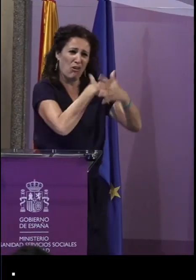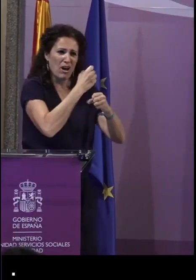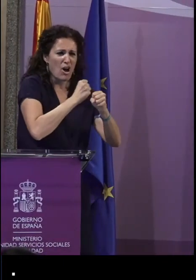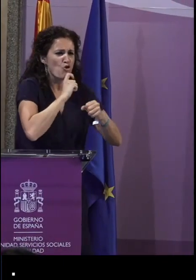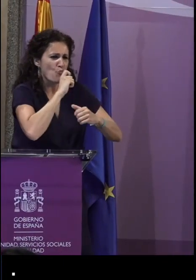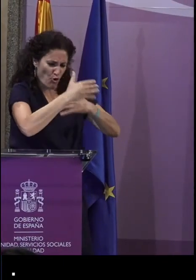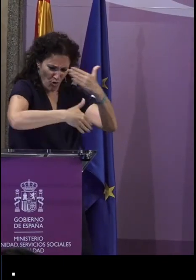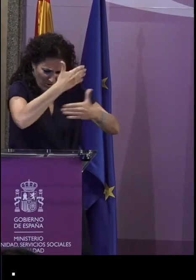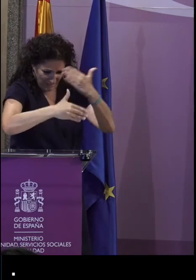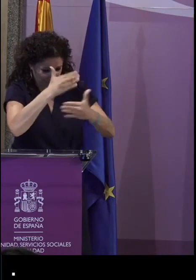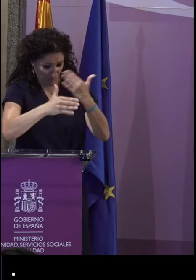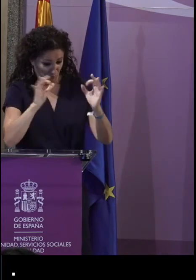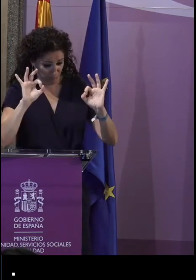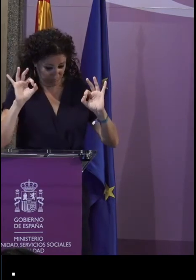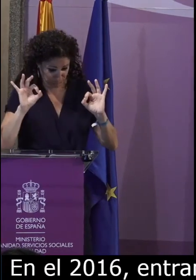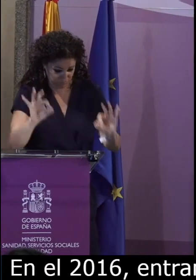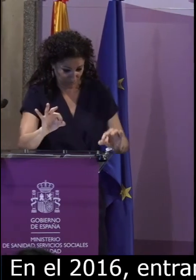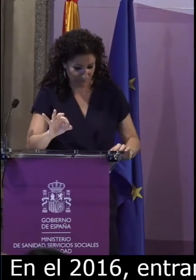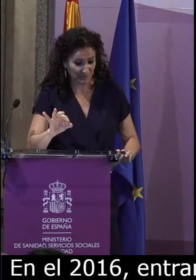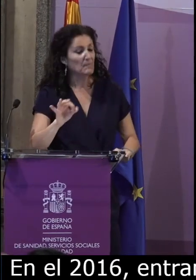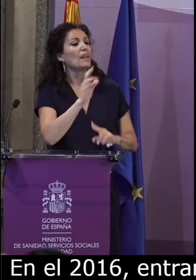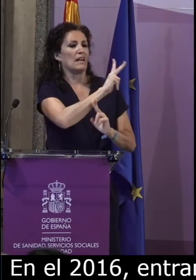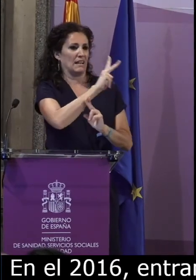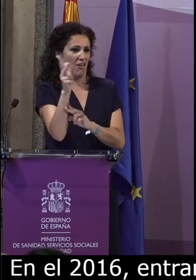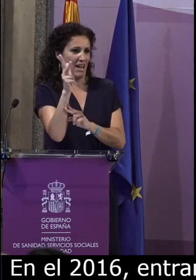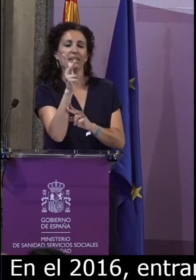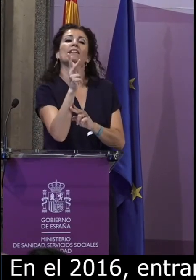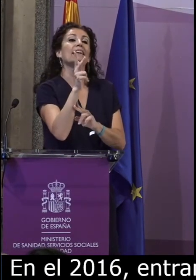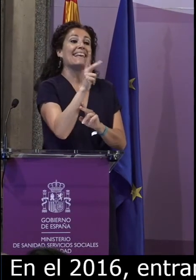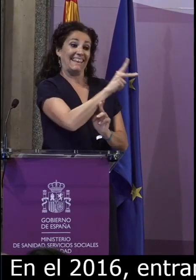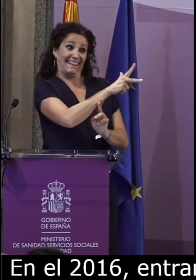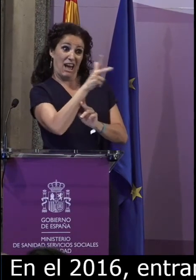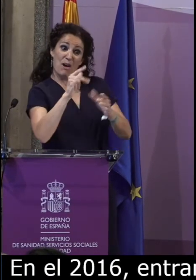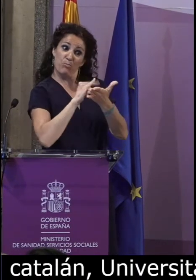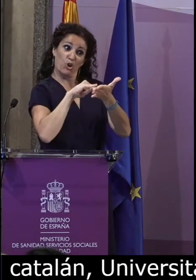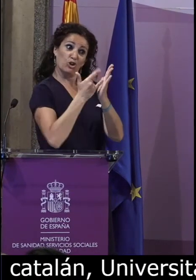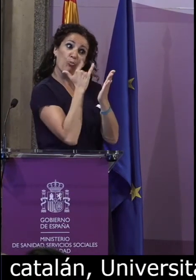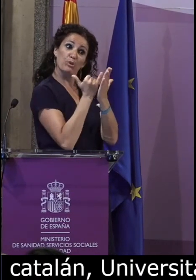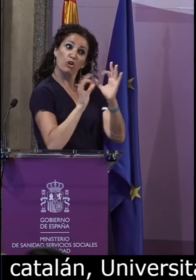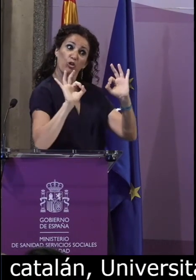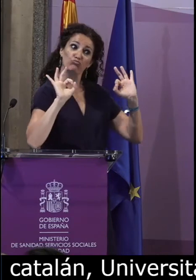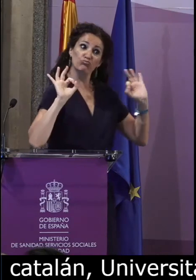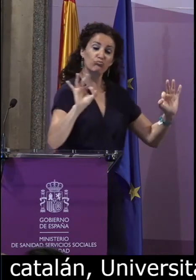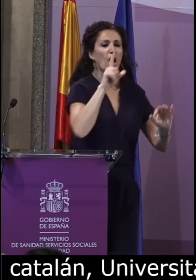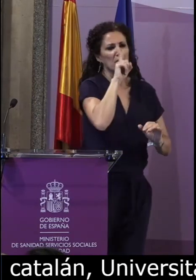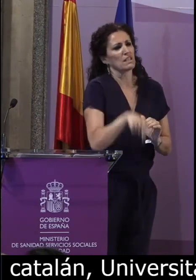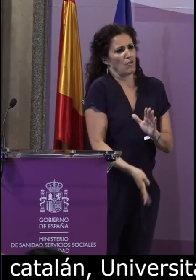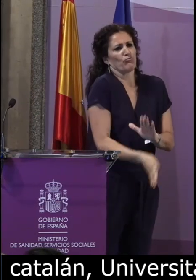BCBL, CNSE, para establecer las pautas de trabajo y comenzar esas grabaciones.